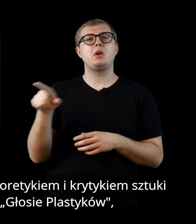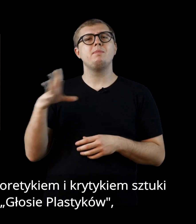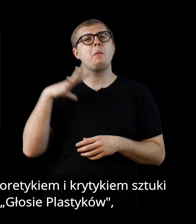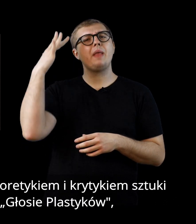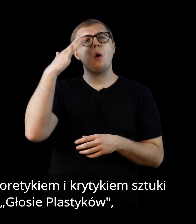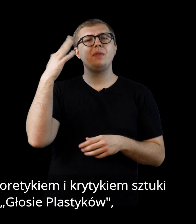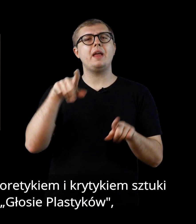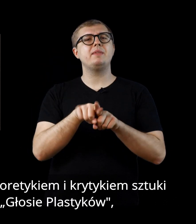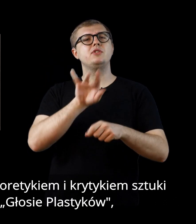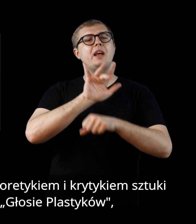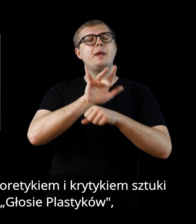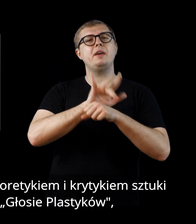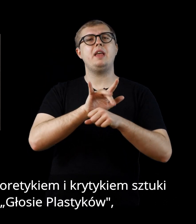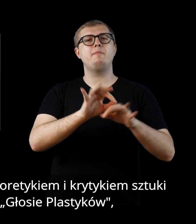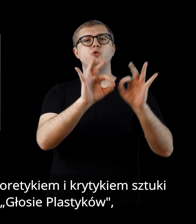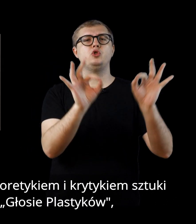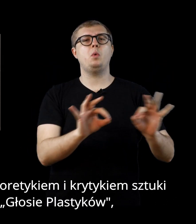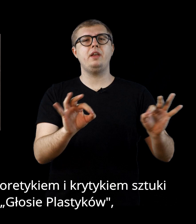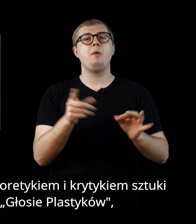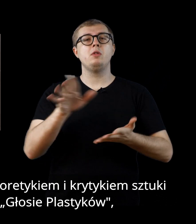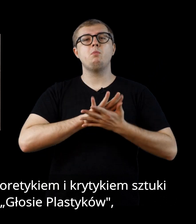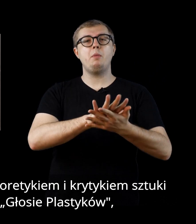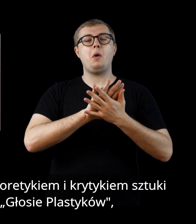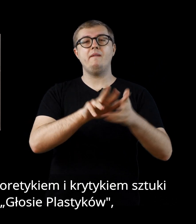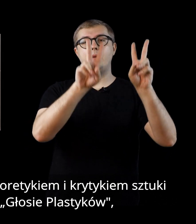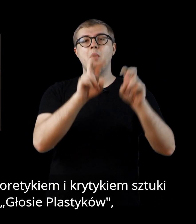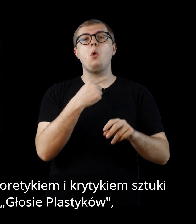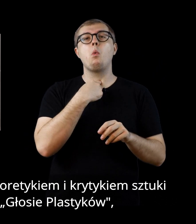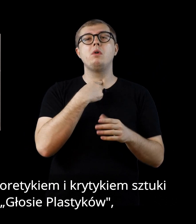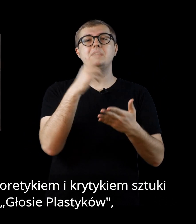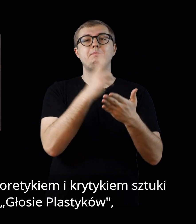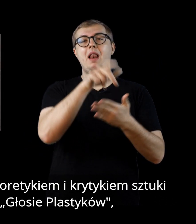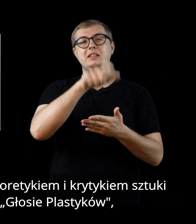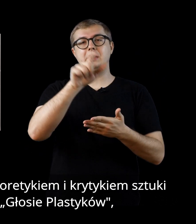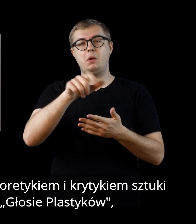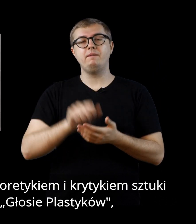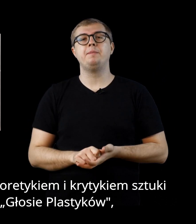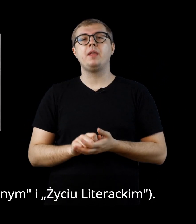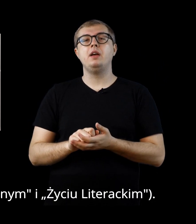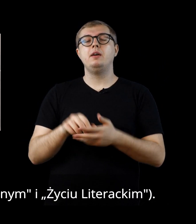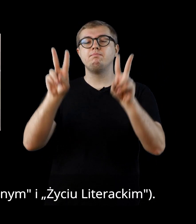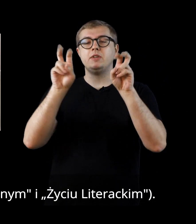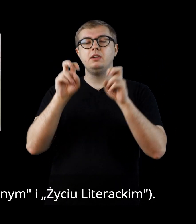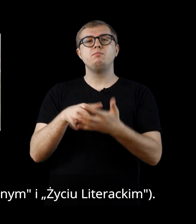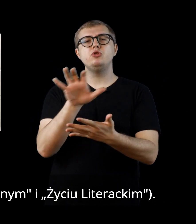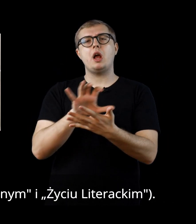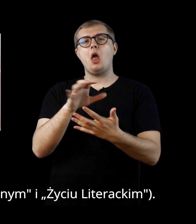Wróblewski był także teoretykiem i krytykiem sztuki. Publikował w Głosie Plastyków, Przeglądzie Artystycznym i Życiu